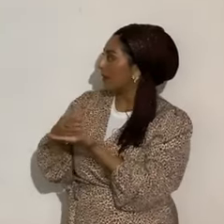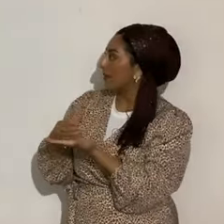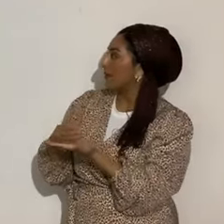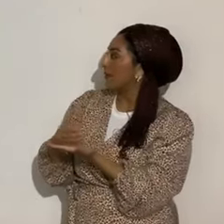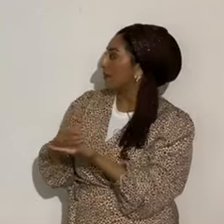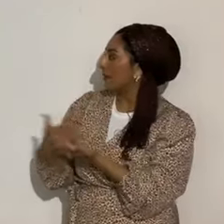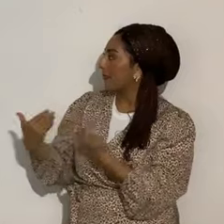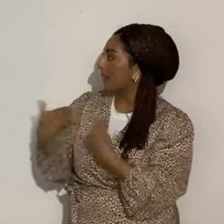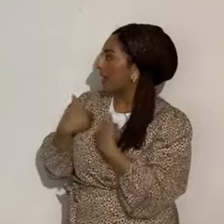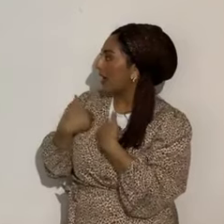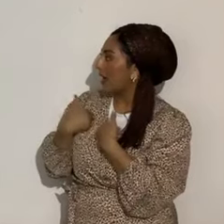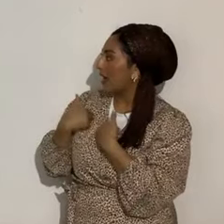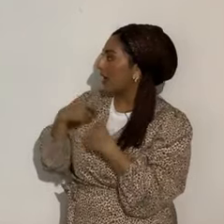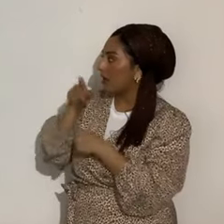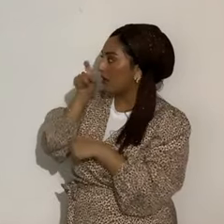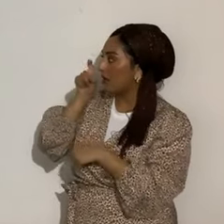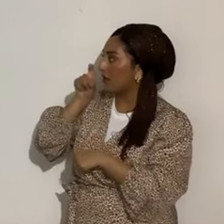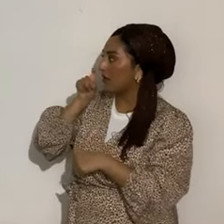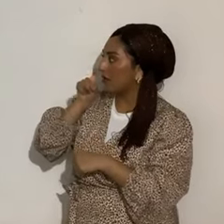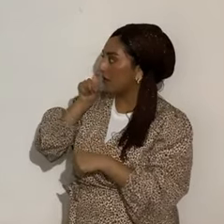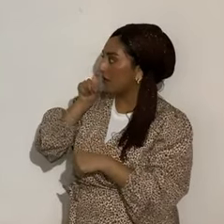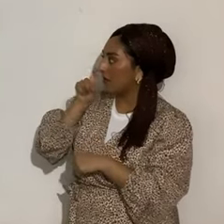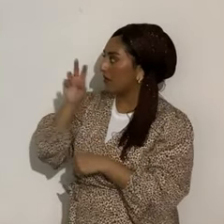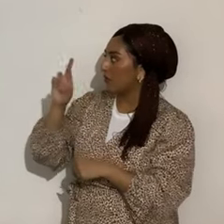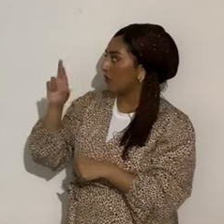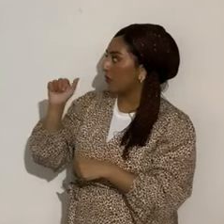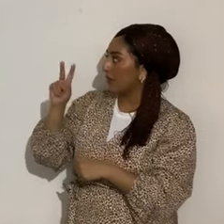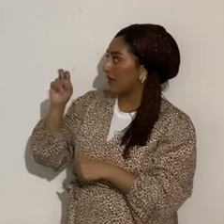está el Cuervo, y el Búho.